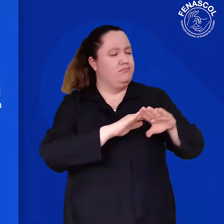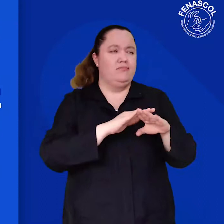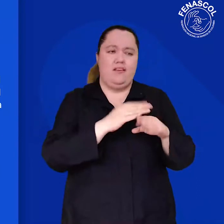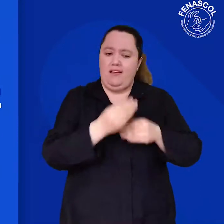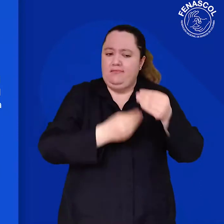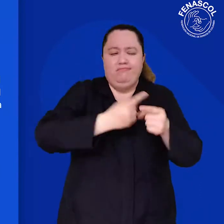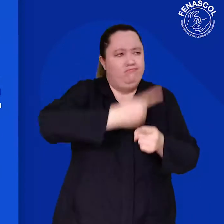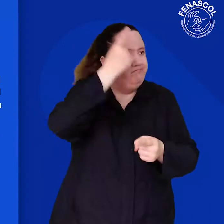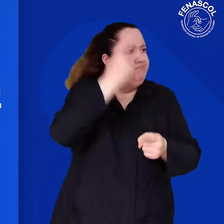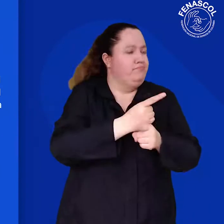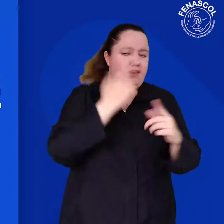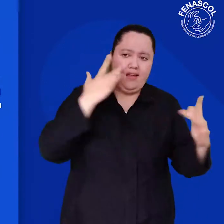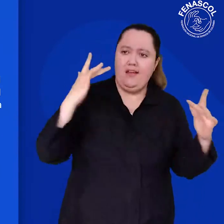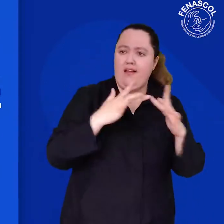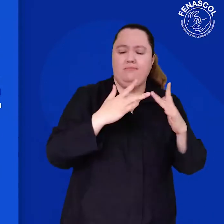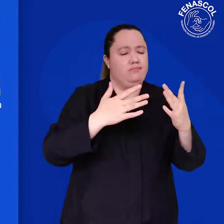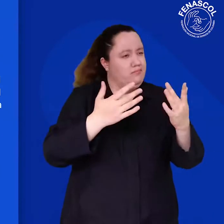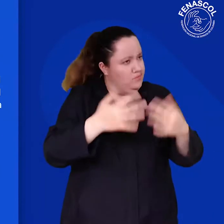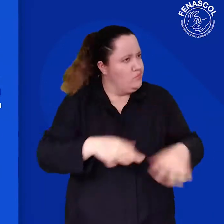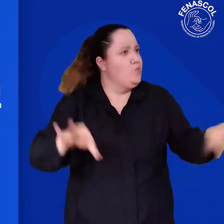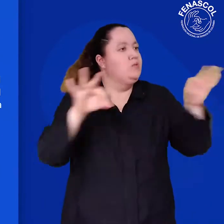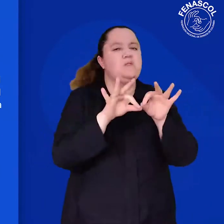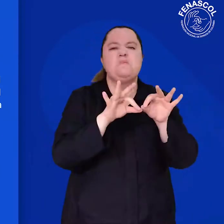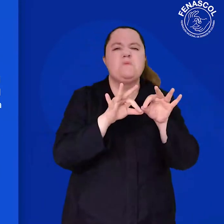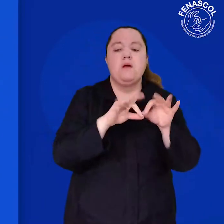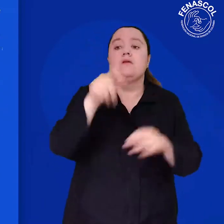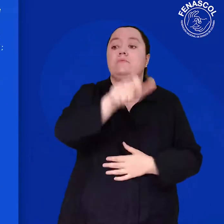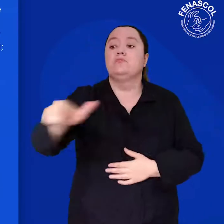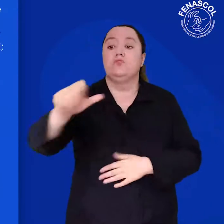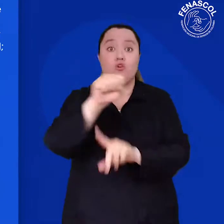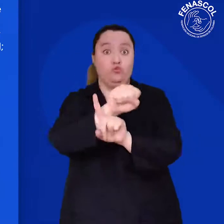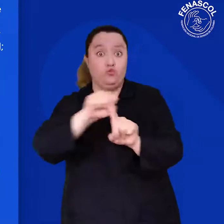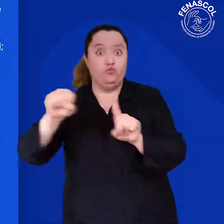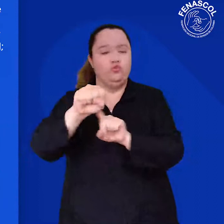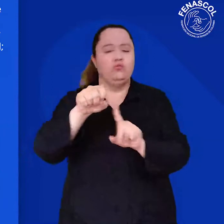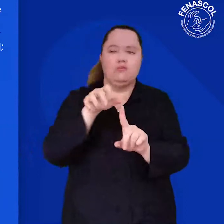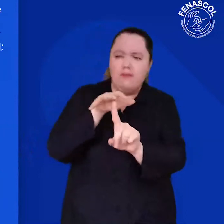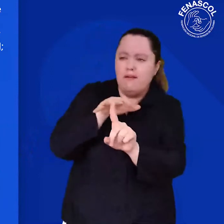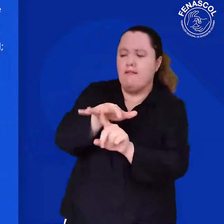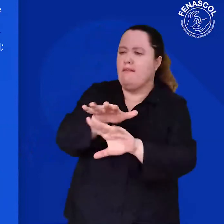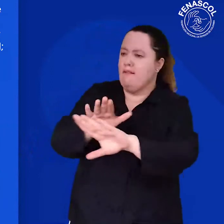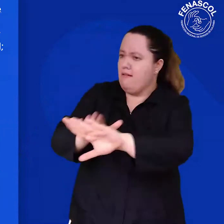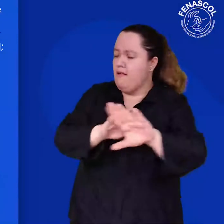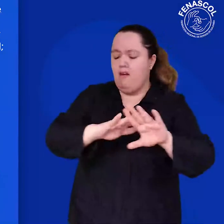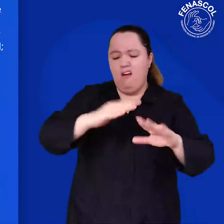y pertinentes para sensibilizar a la sociedad para que tome mayor conciencia respecto a las personas con